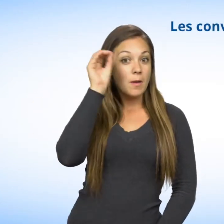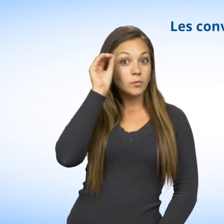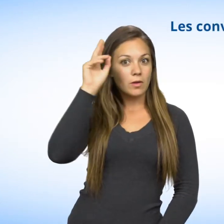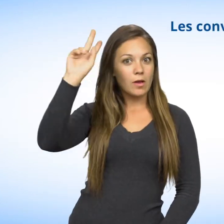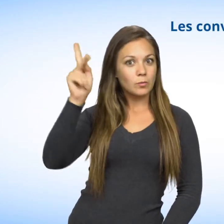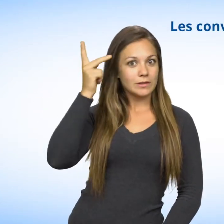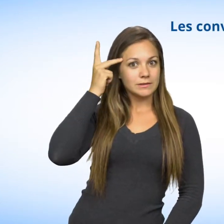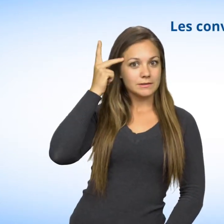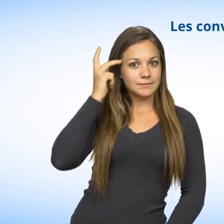Convictions politiques